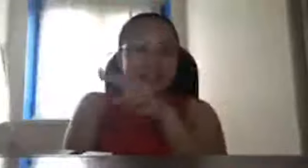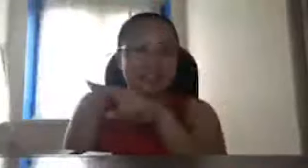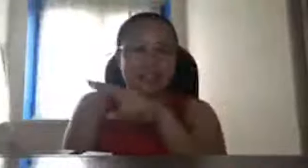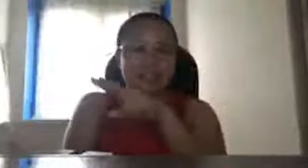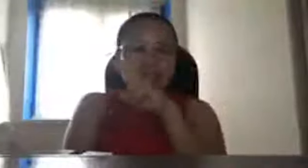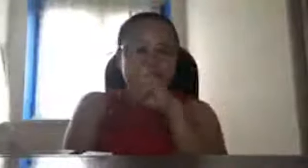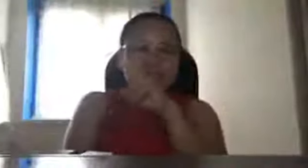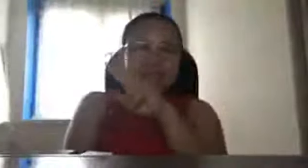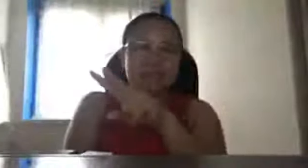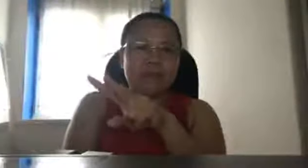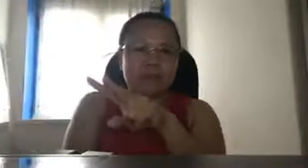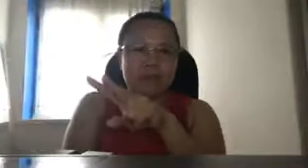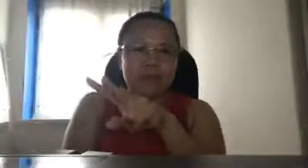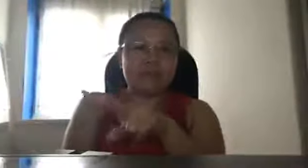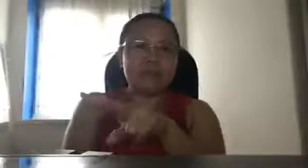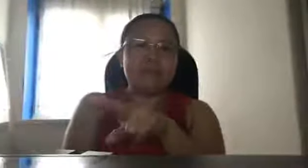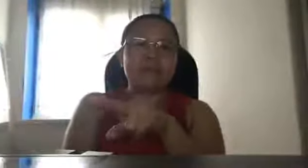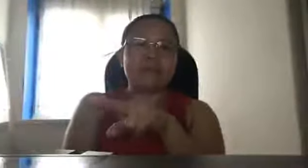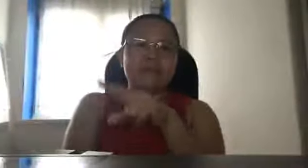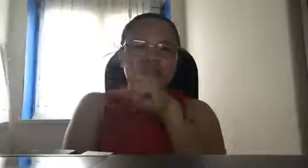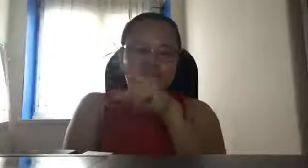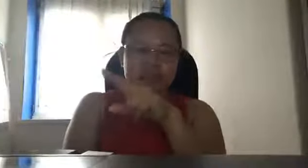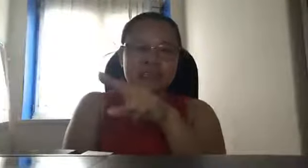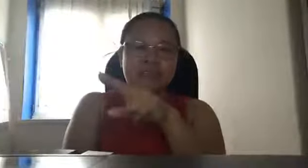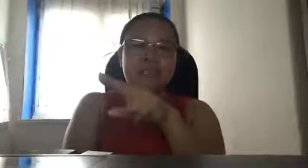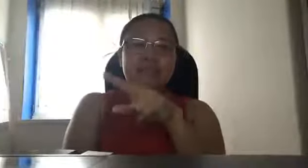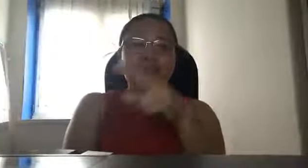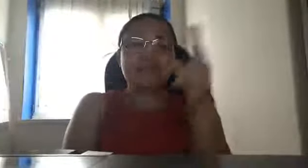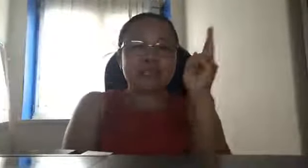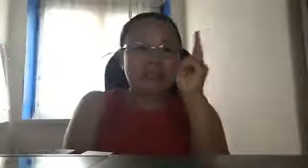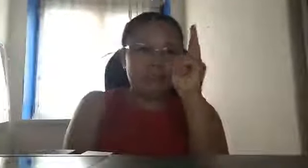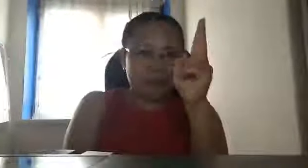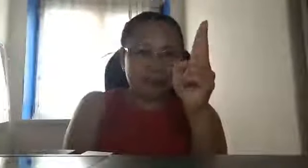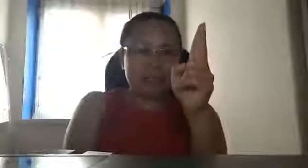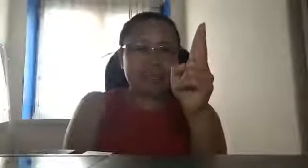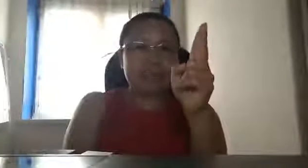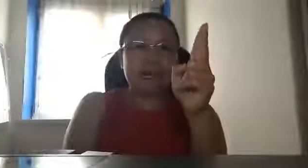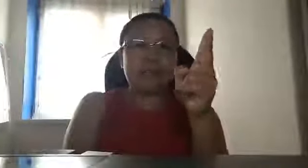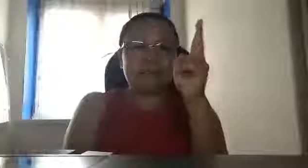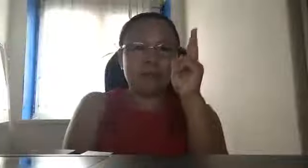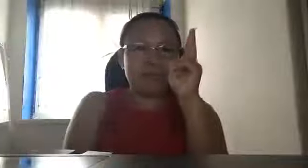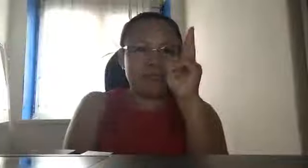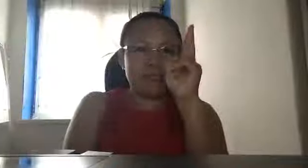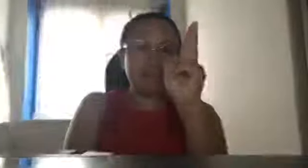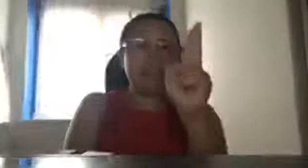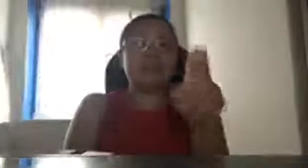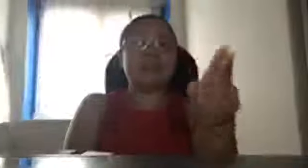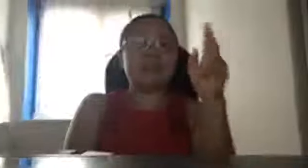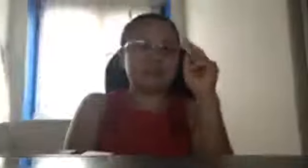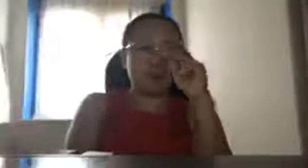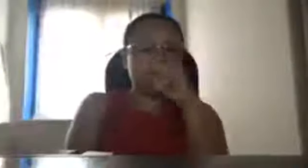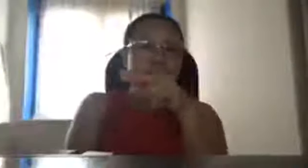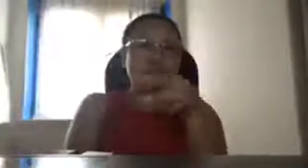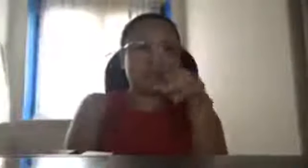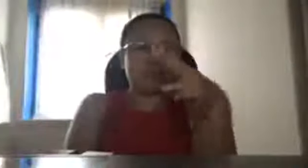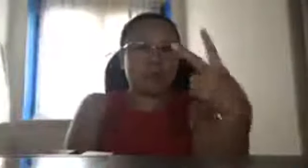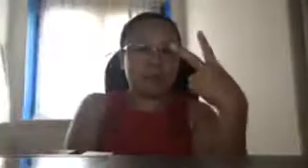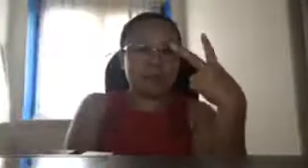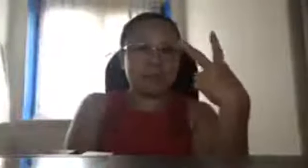saka si Fidel Veramos ex president kayo mga military pag may chance kayo kausapin yung dalawang yung